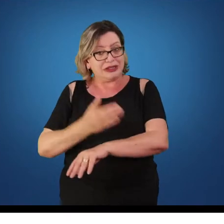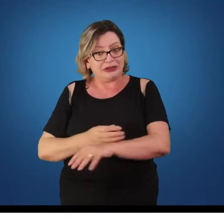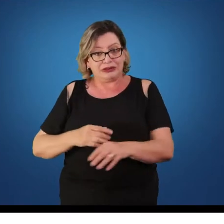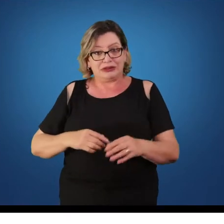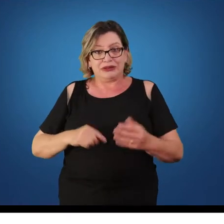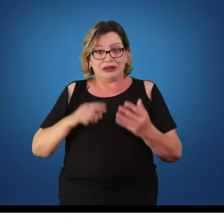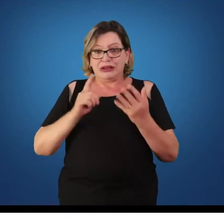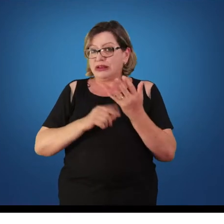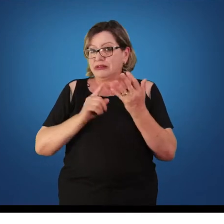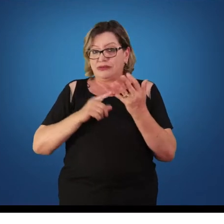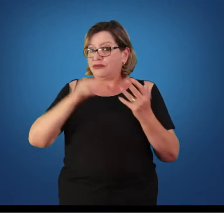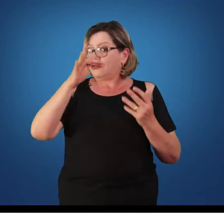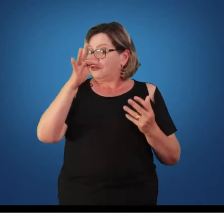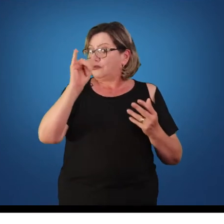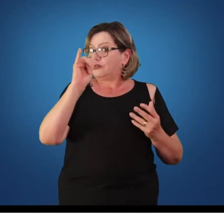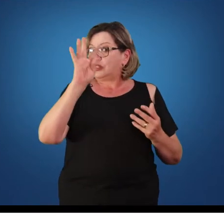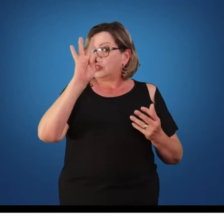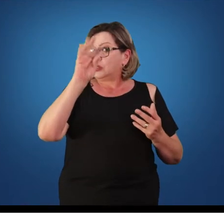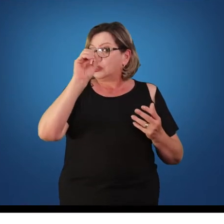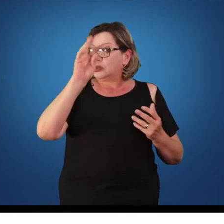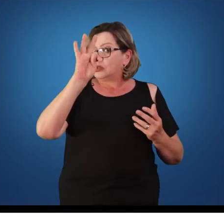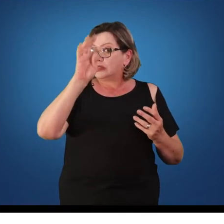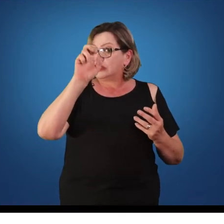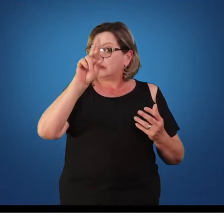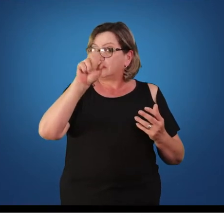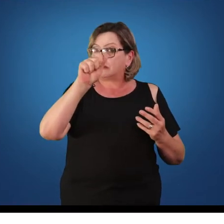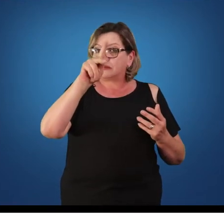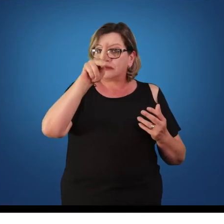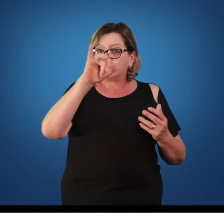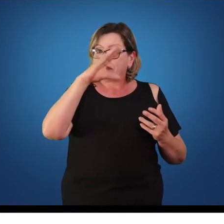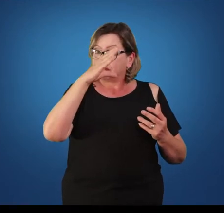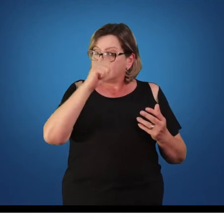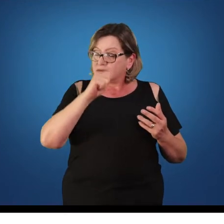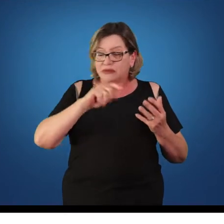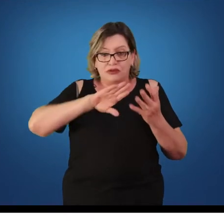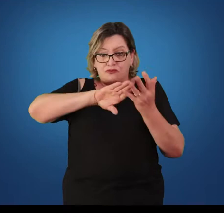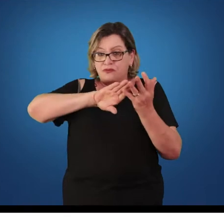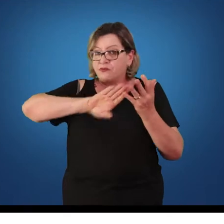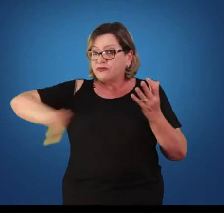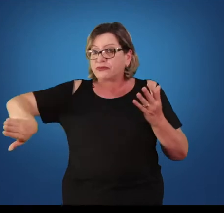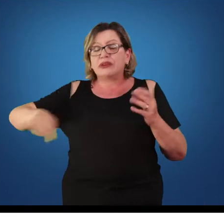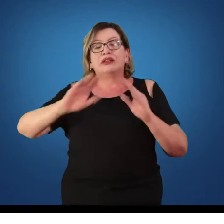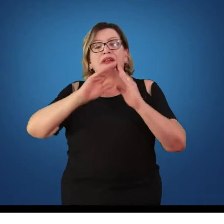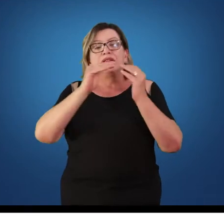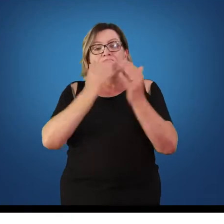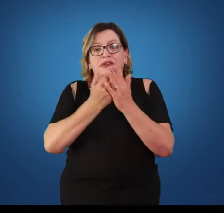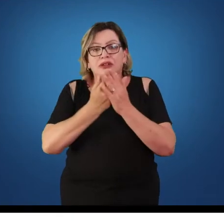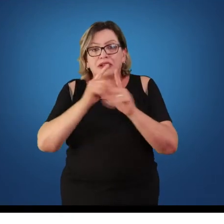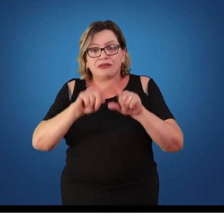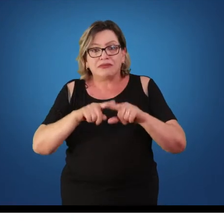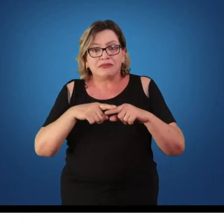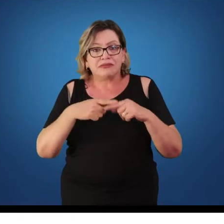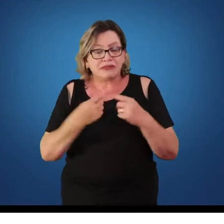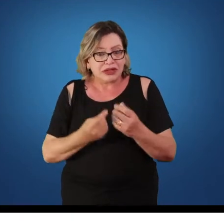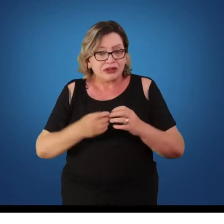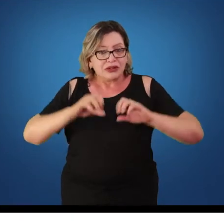ginástica fitoterápica, porque não é o campo da nossa área, mas na aula, na educação física, a gente vai ter que oportunizar